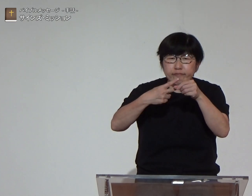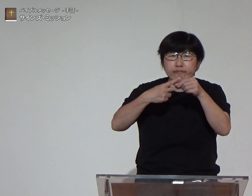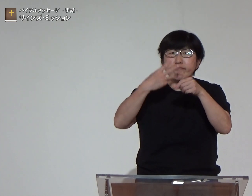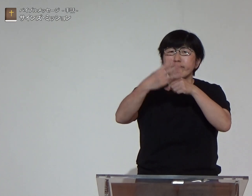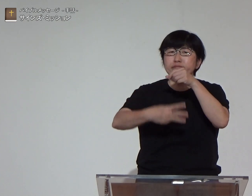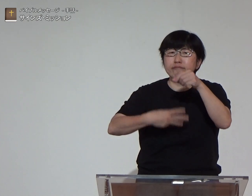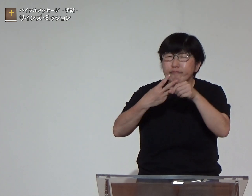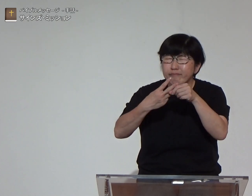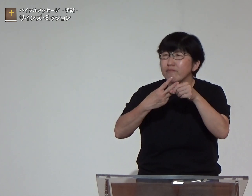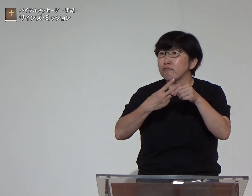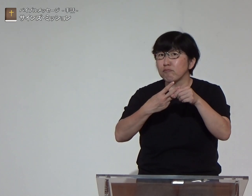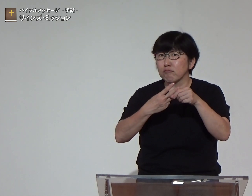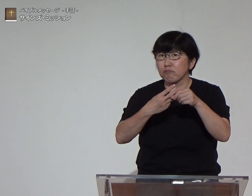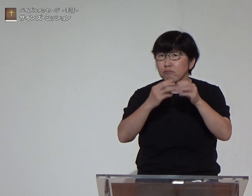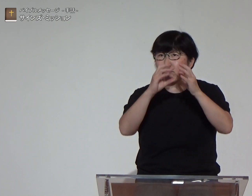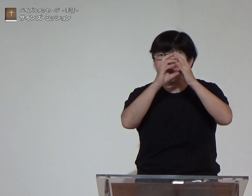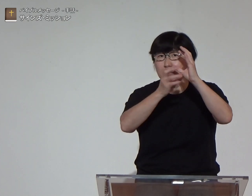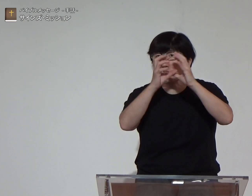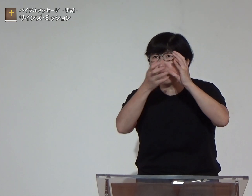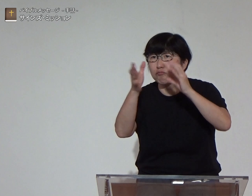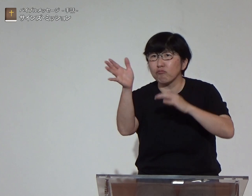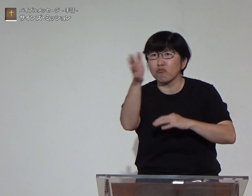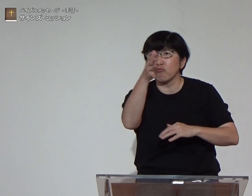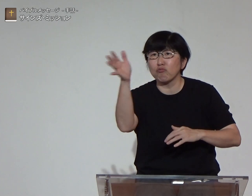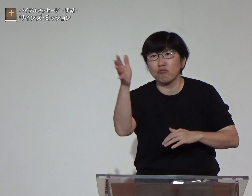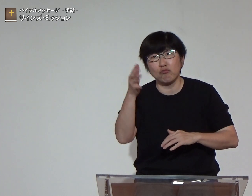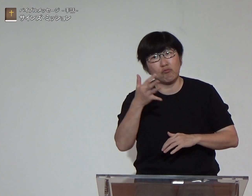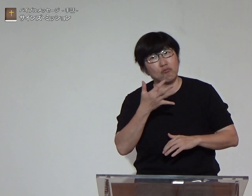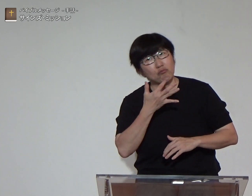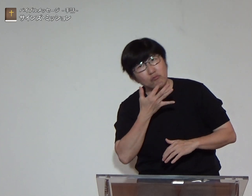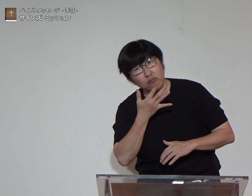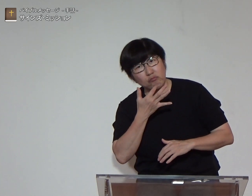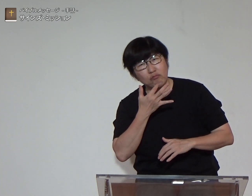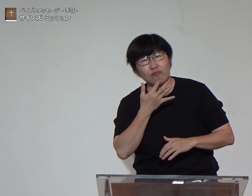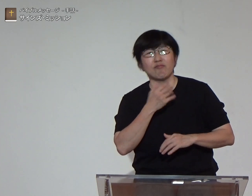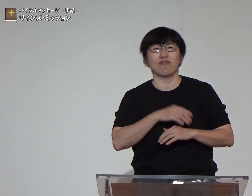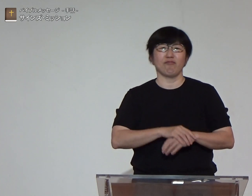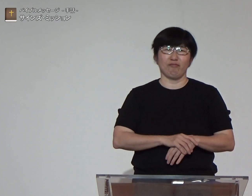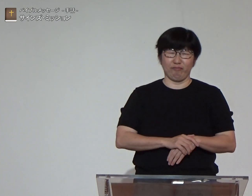1年経っても2年経っても3年経っても実がならなかったのです